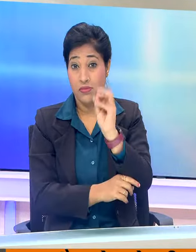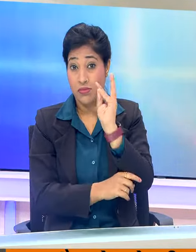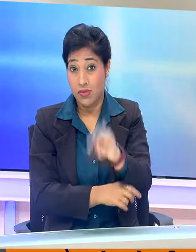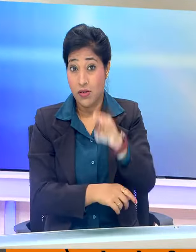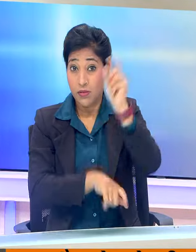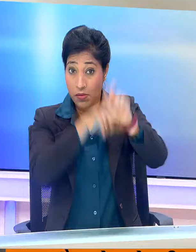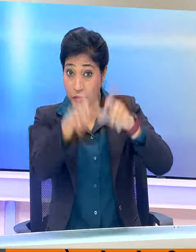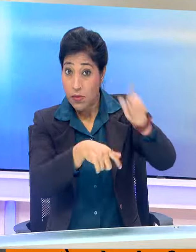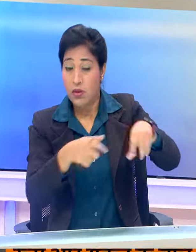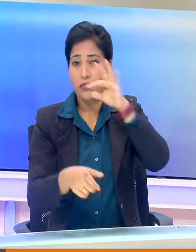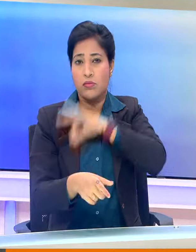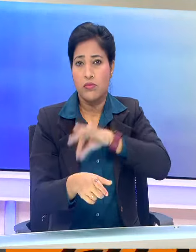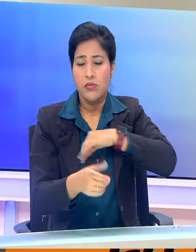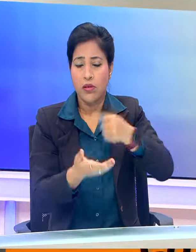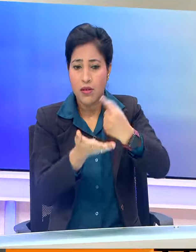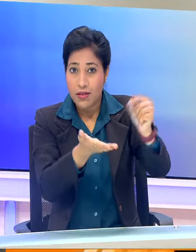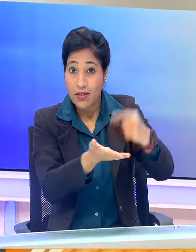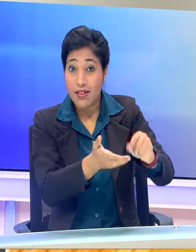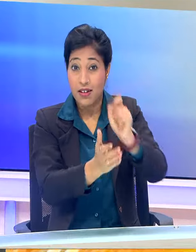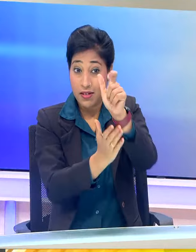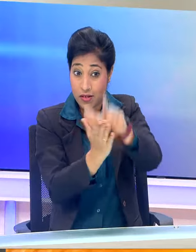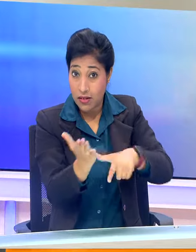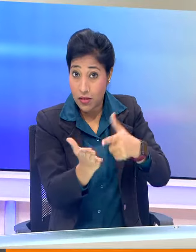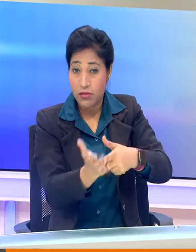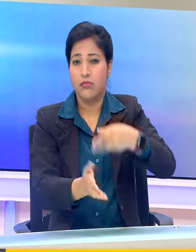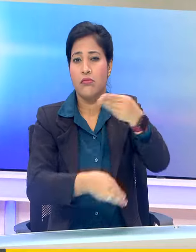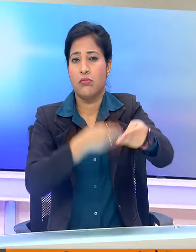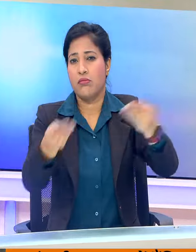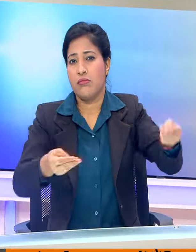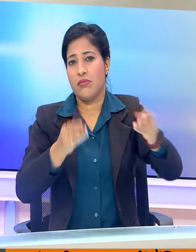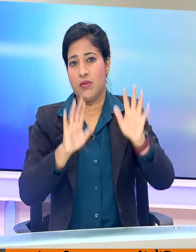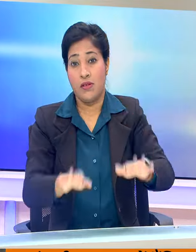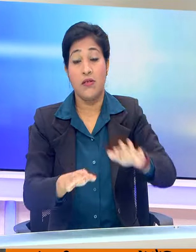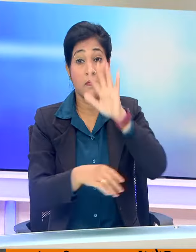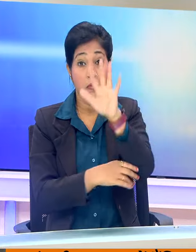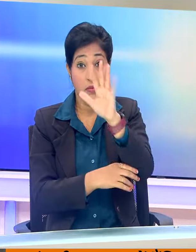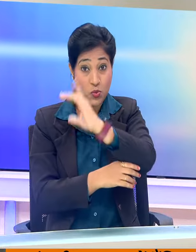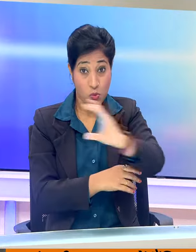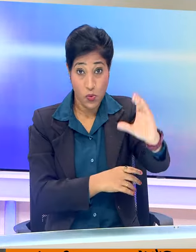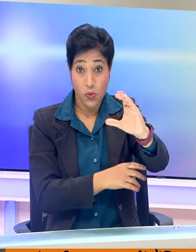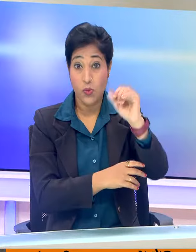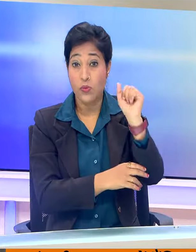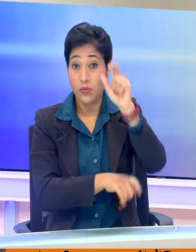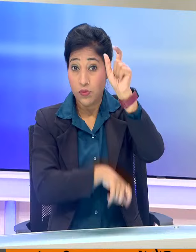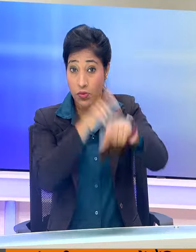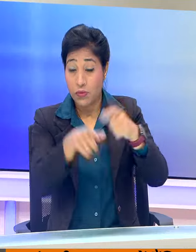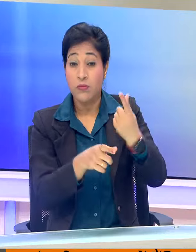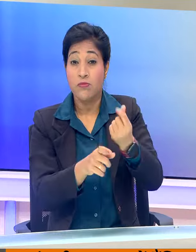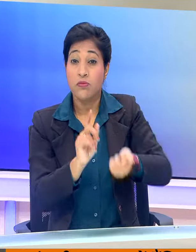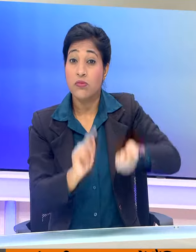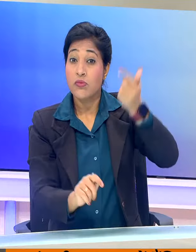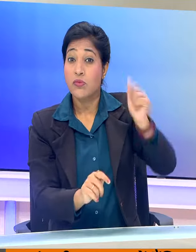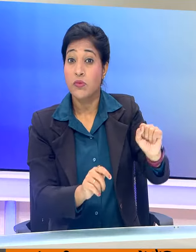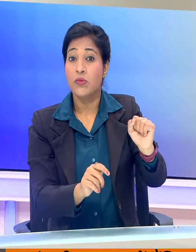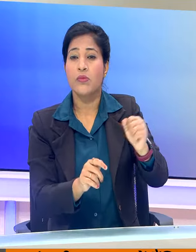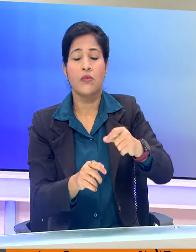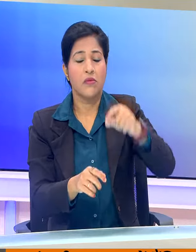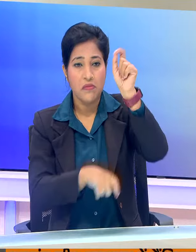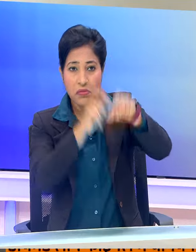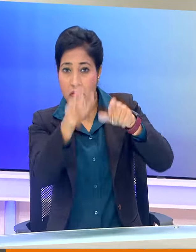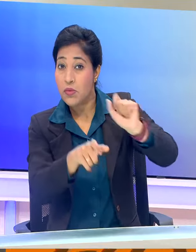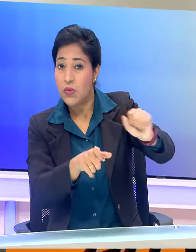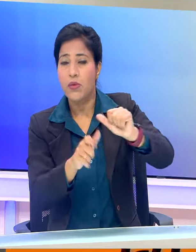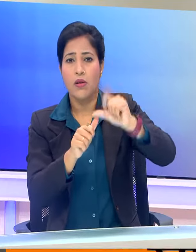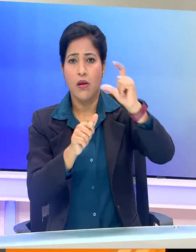लाभार्थियों में स्विक्रिती पत्रों का वित्रण भी करेंगे एवं पांच करोड रुपए से अधिक की धर्नराशी सीधा लाभार्थियों के